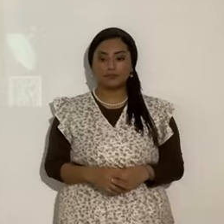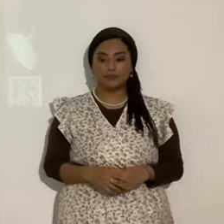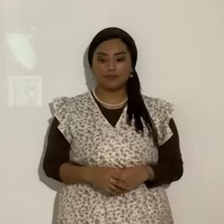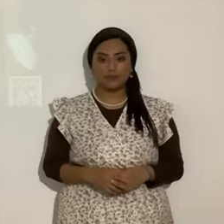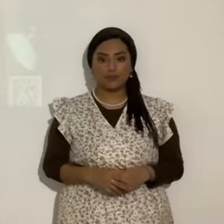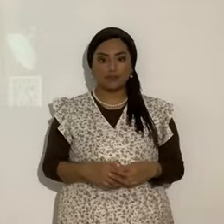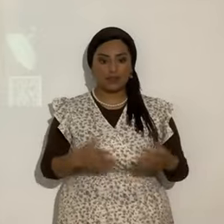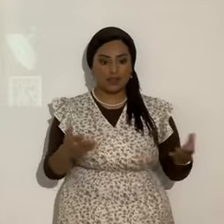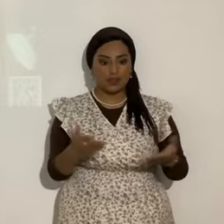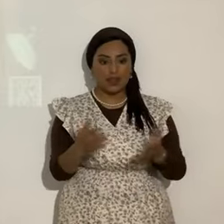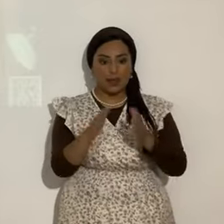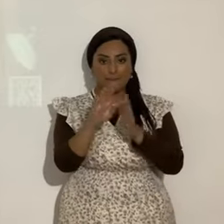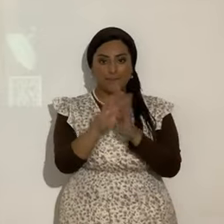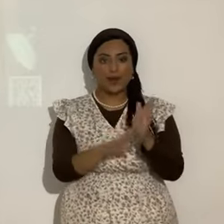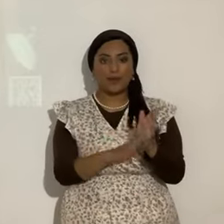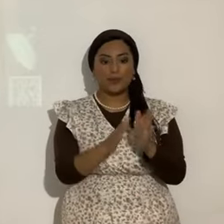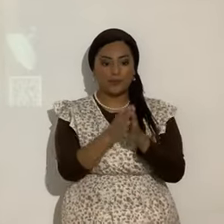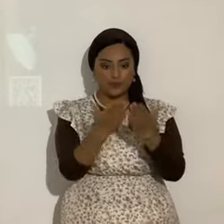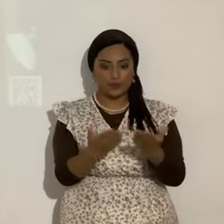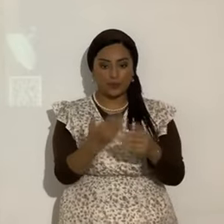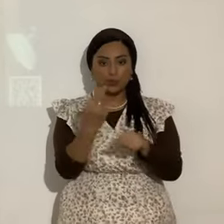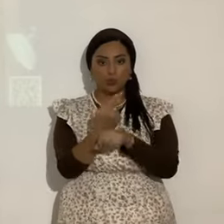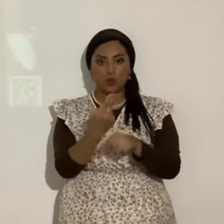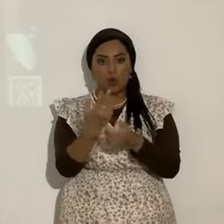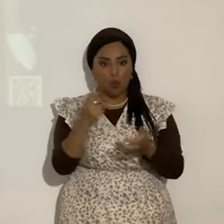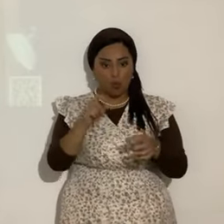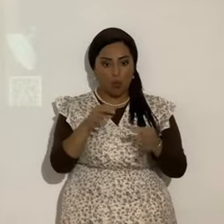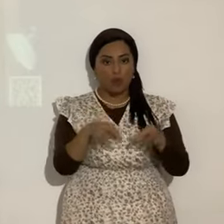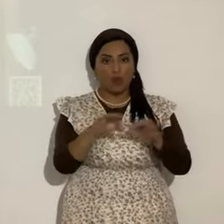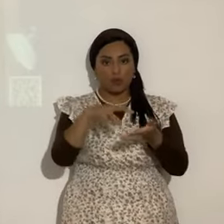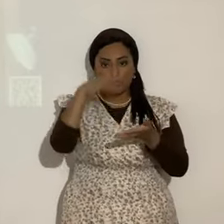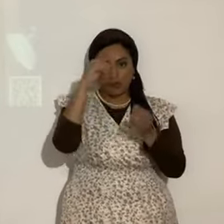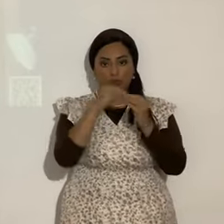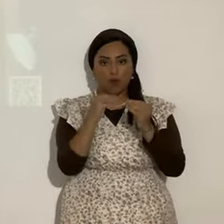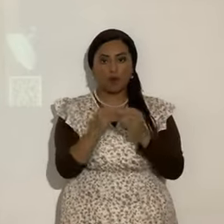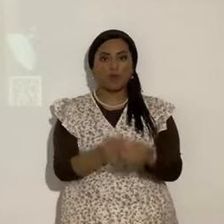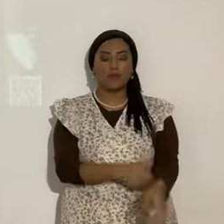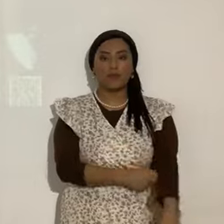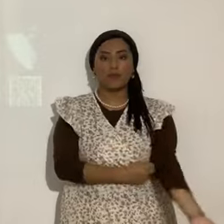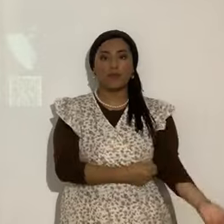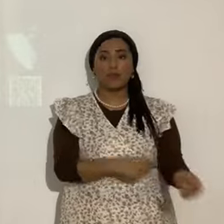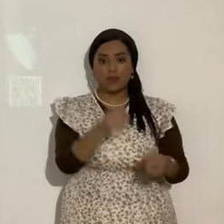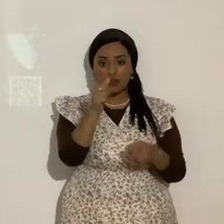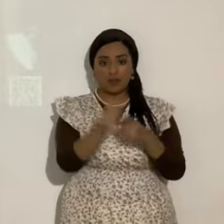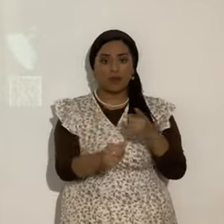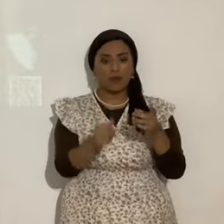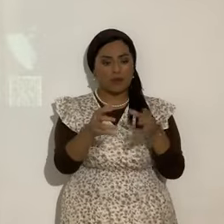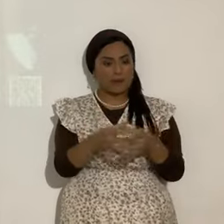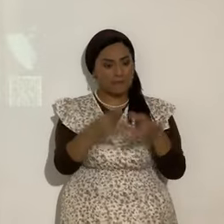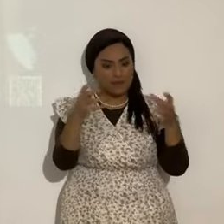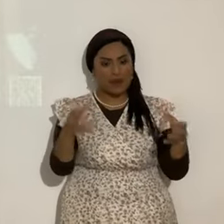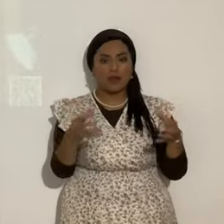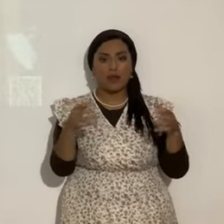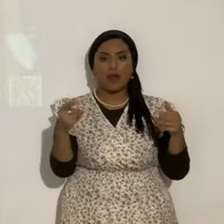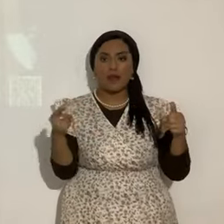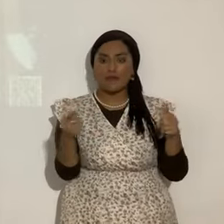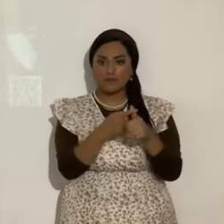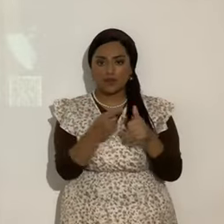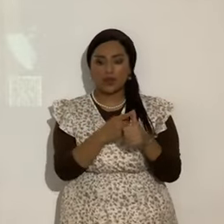inconcebible, ¿verdad? De qué aprovecha la circuncisión. Mucho en todas maneras, primeramente es cierto que les ha sido